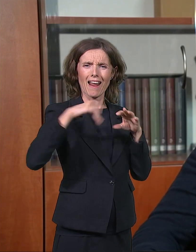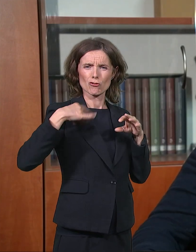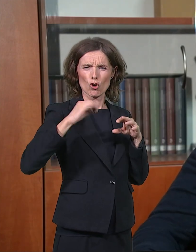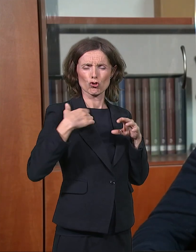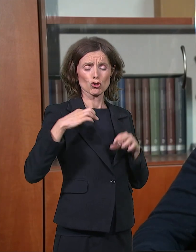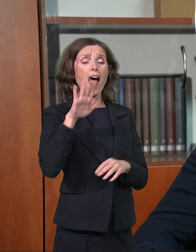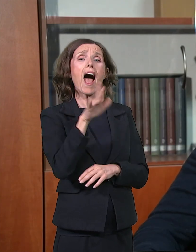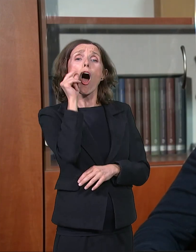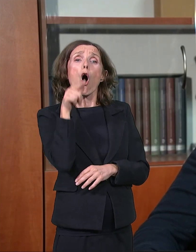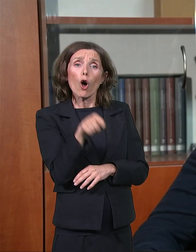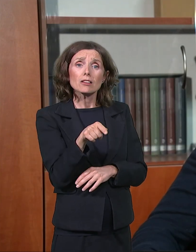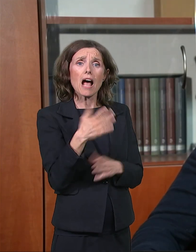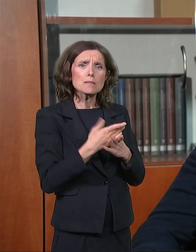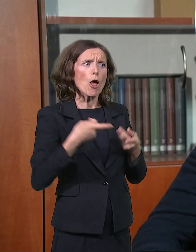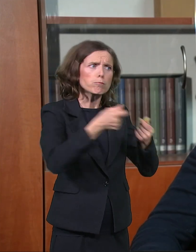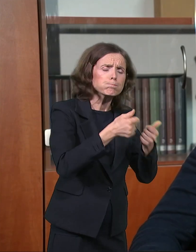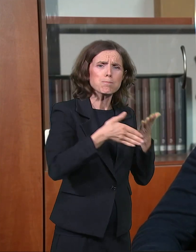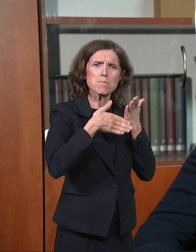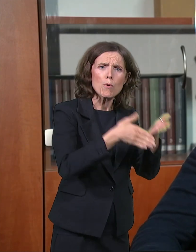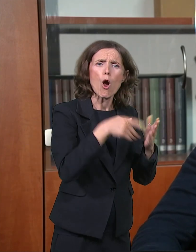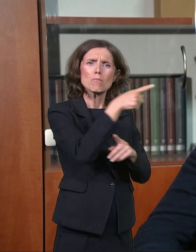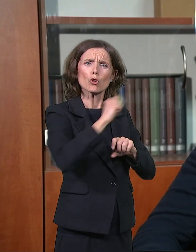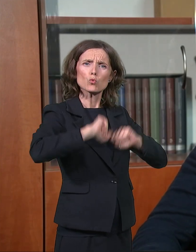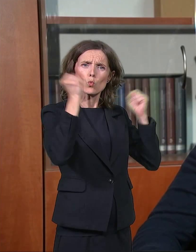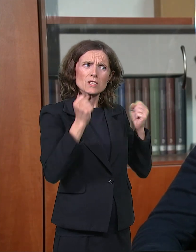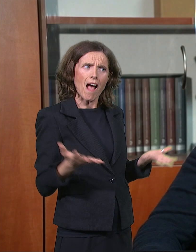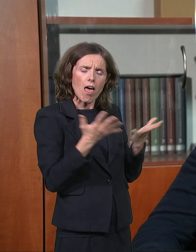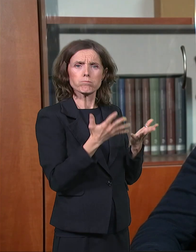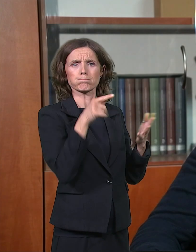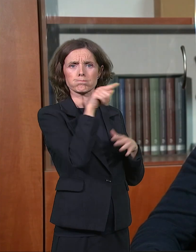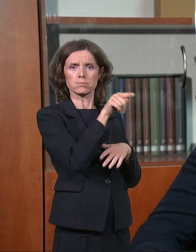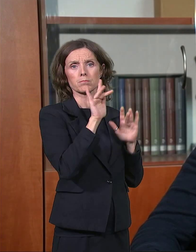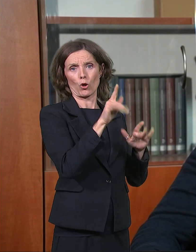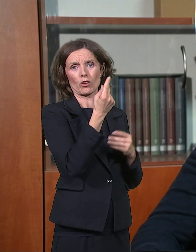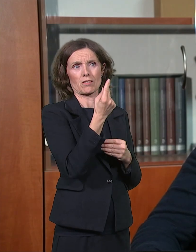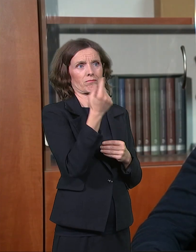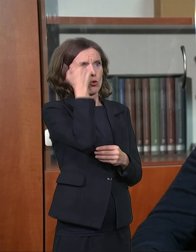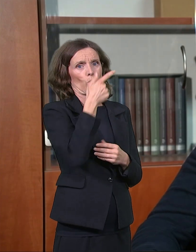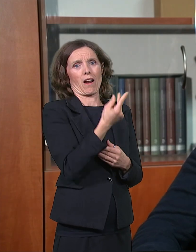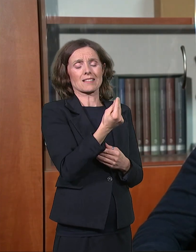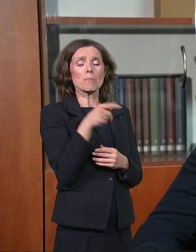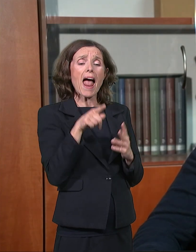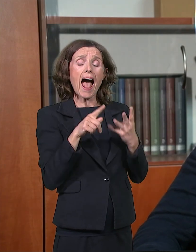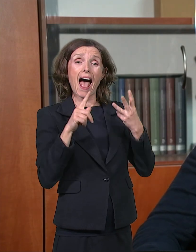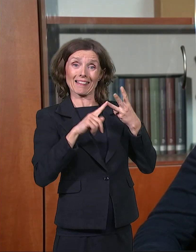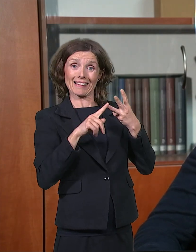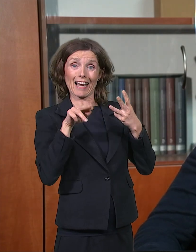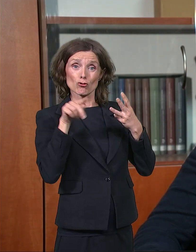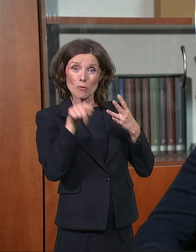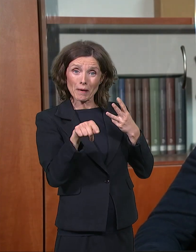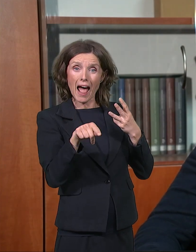a Simin brat apostol je otišao u crkvu Svetog Marka i tamo